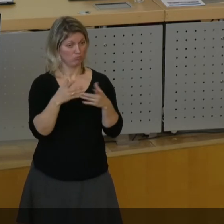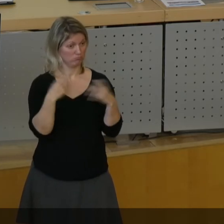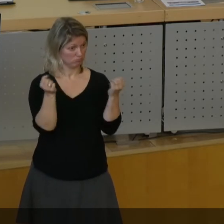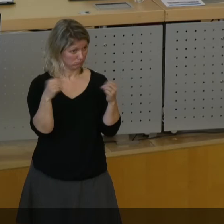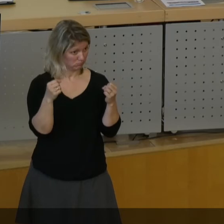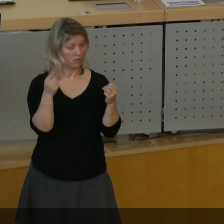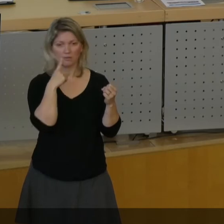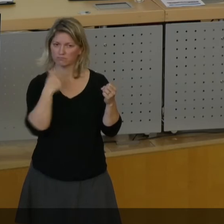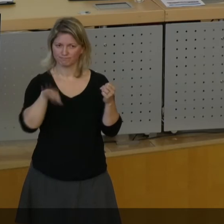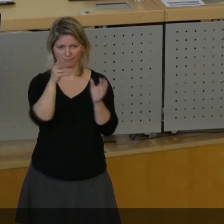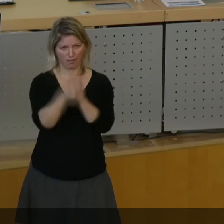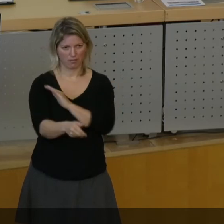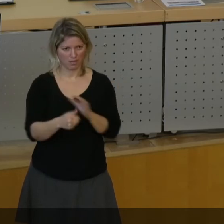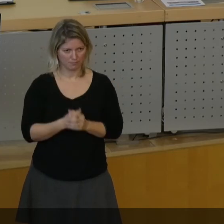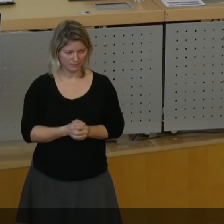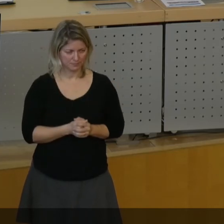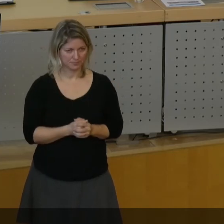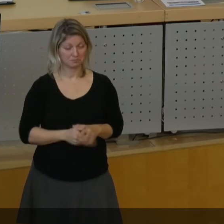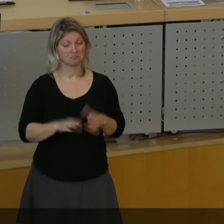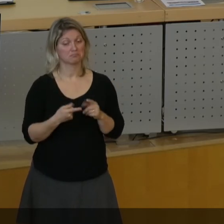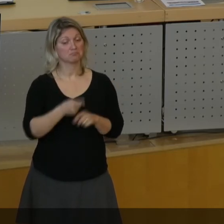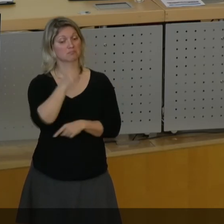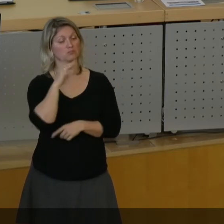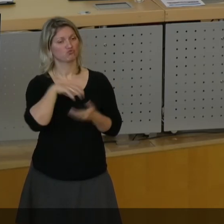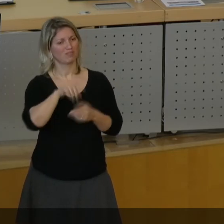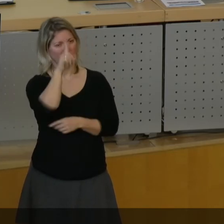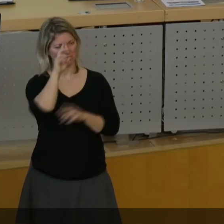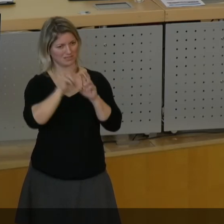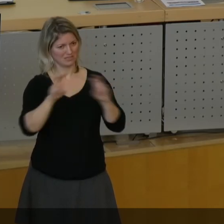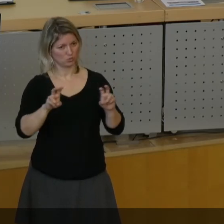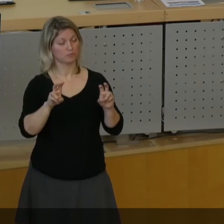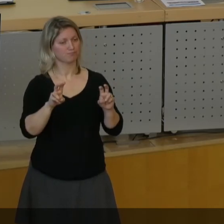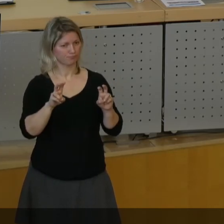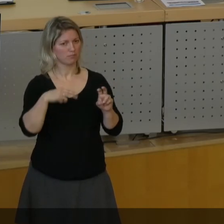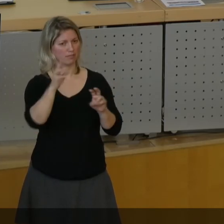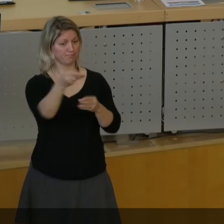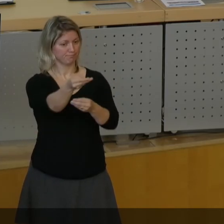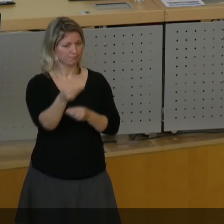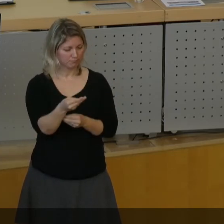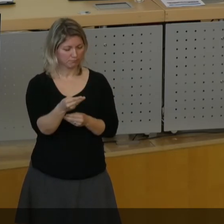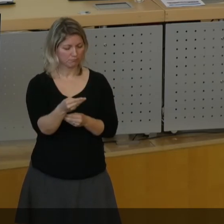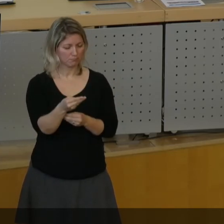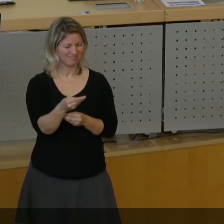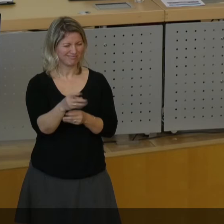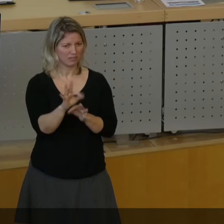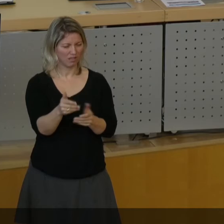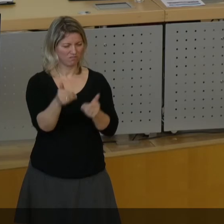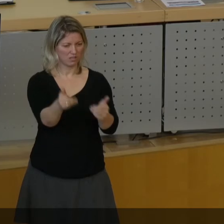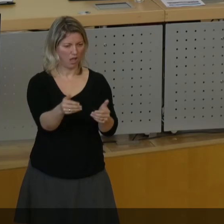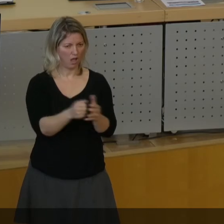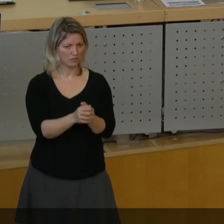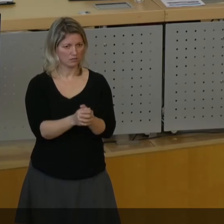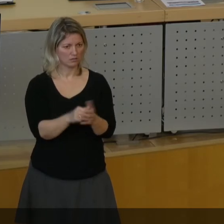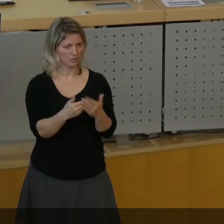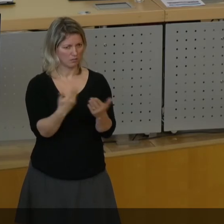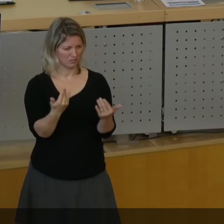abgelehnt hat. In der vergangenen Stadtratssitzung wurde der Antrag dann durch den Einreicher vertagt. Demzufolge haben wir eine ganz